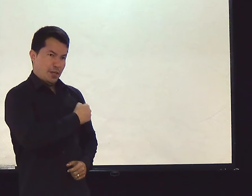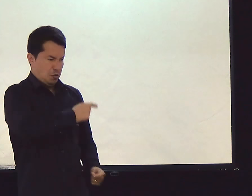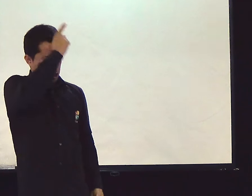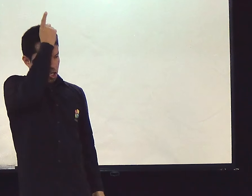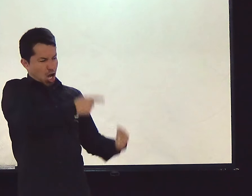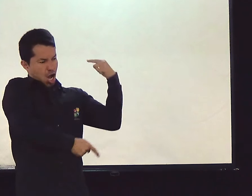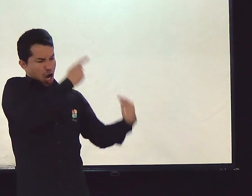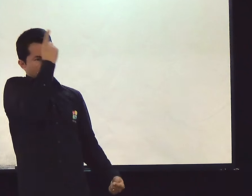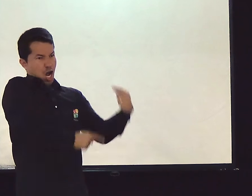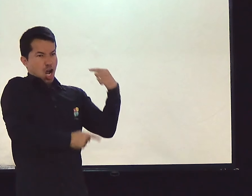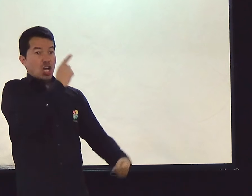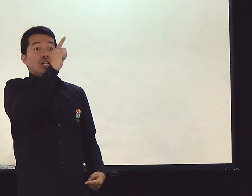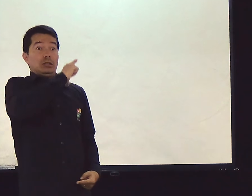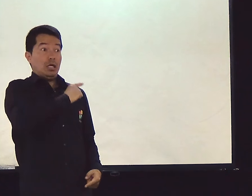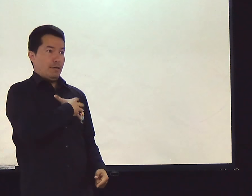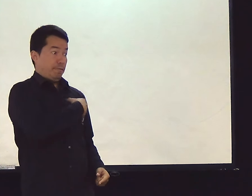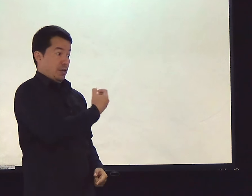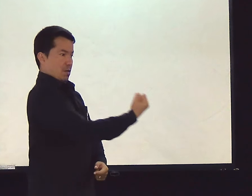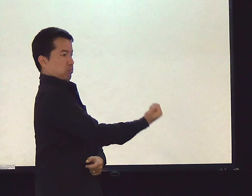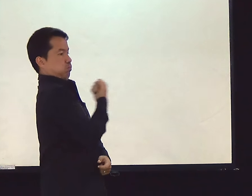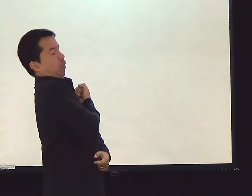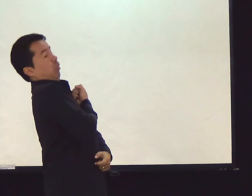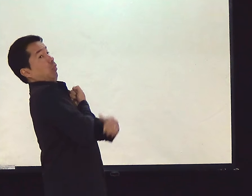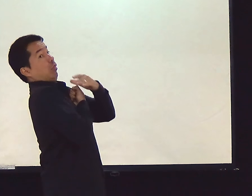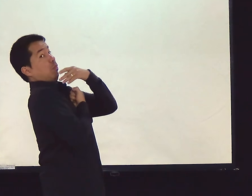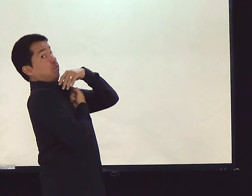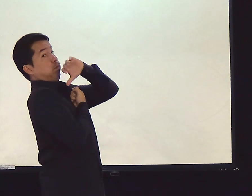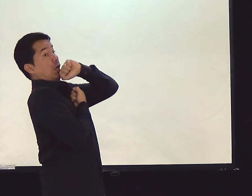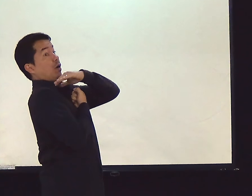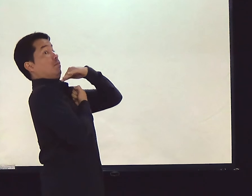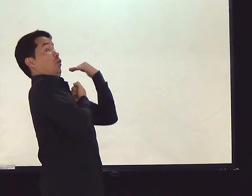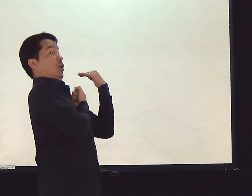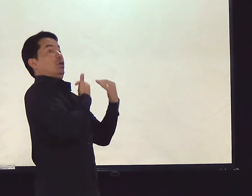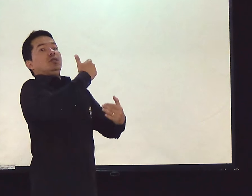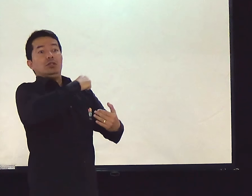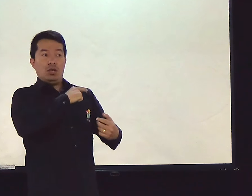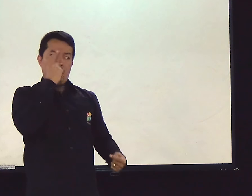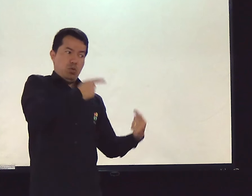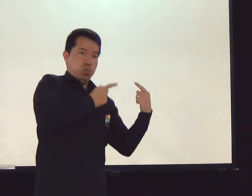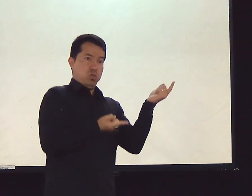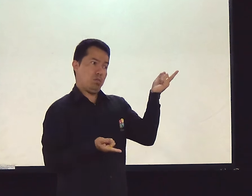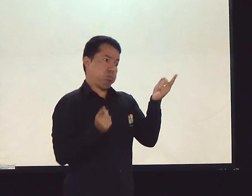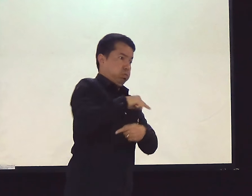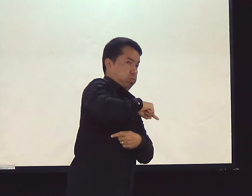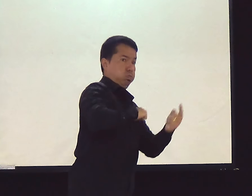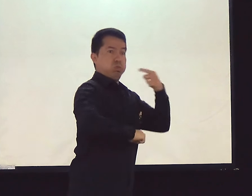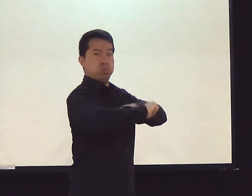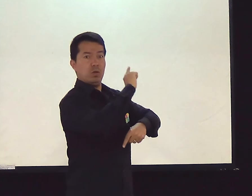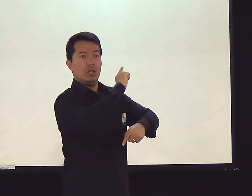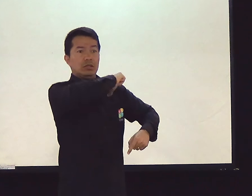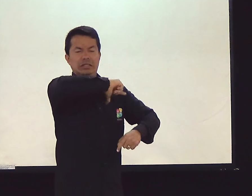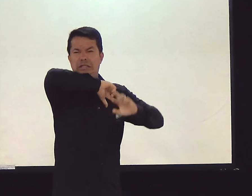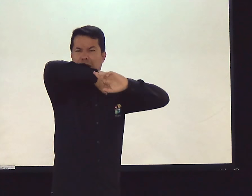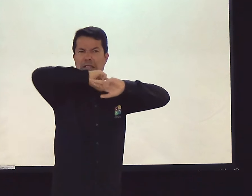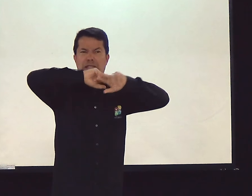filhos. Os filhos vão brigar com os pais. E então, os pais, os filhos matarão os pais. E o contrário pode acontecer.